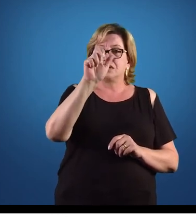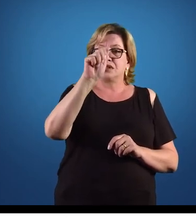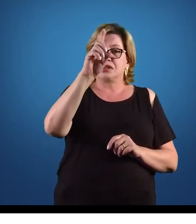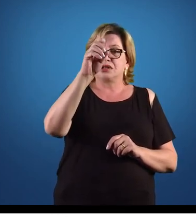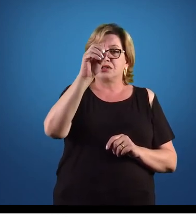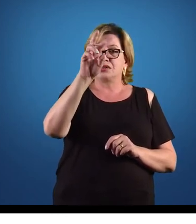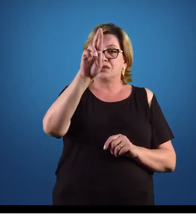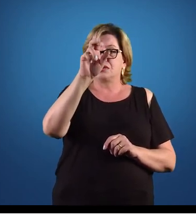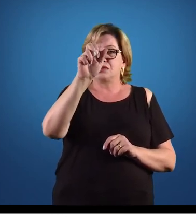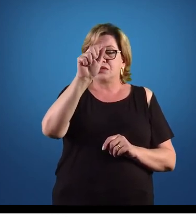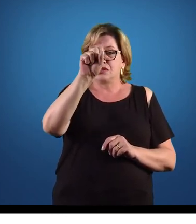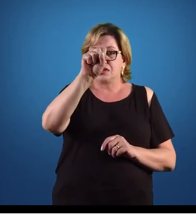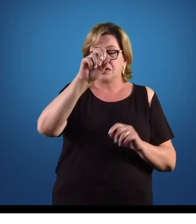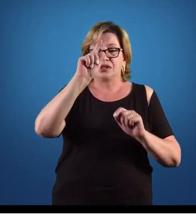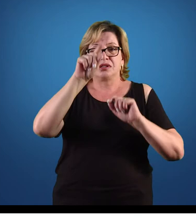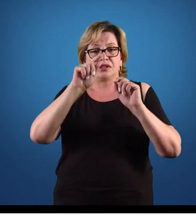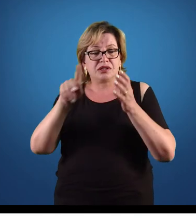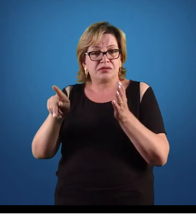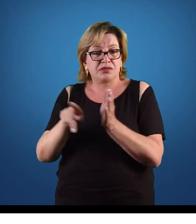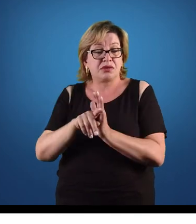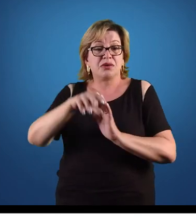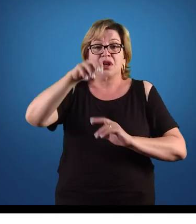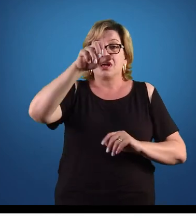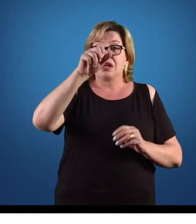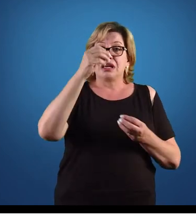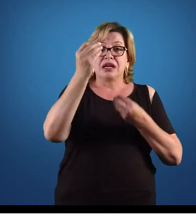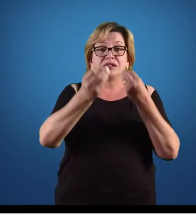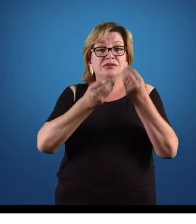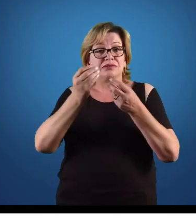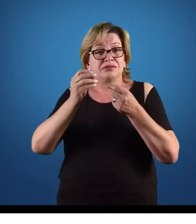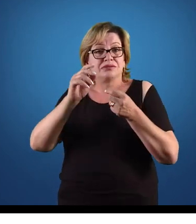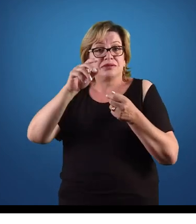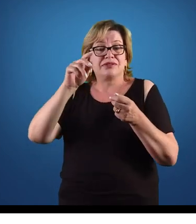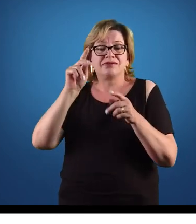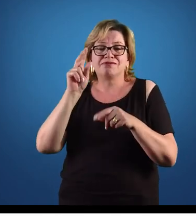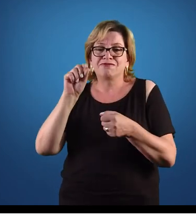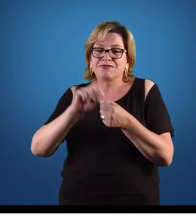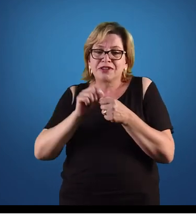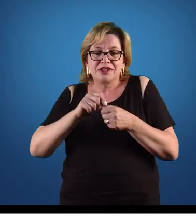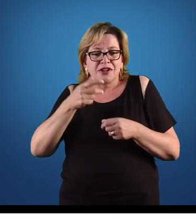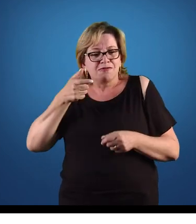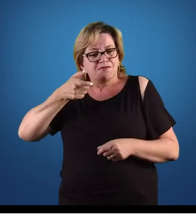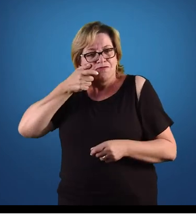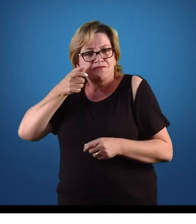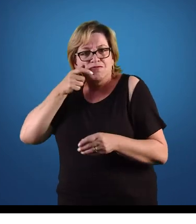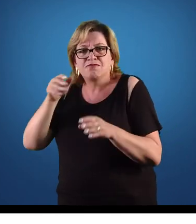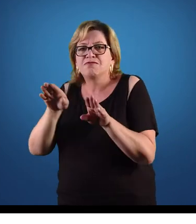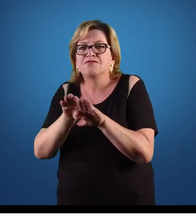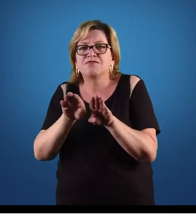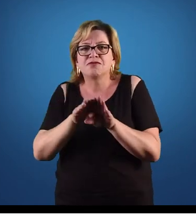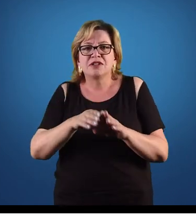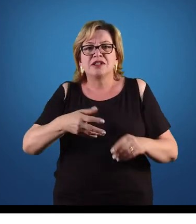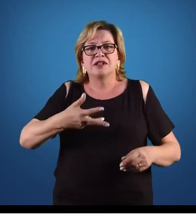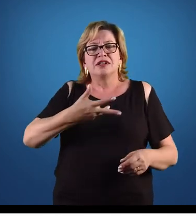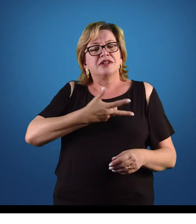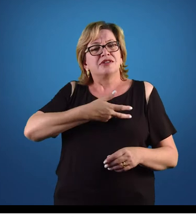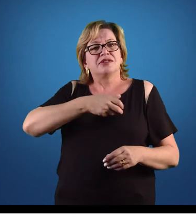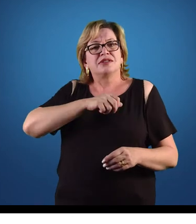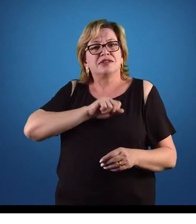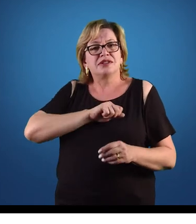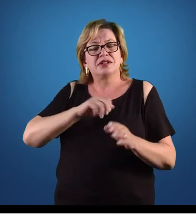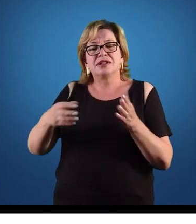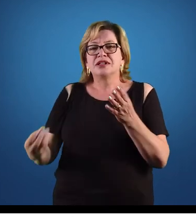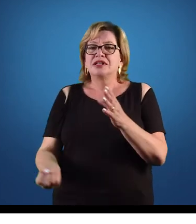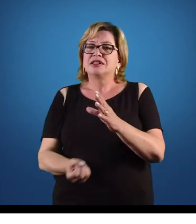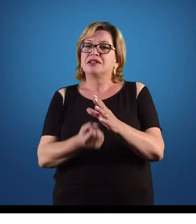são autarquias em regimes especiais para fazer o quê? A verificação, o estudo do setor e criar